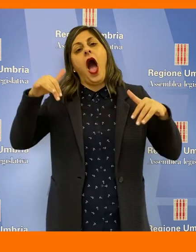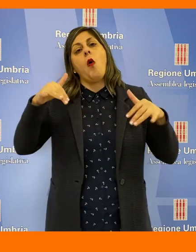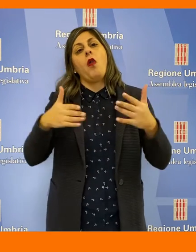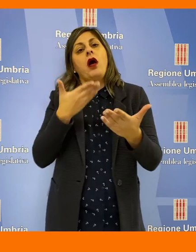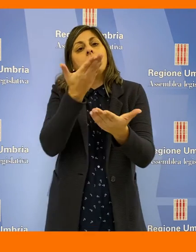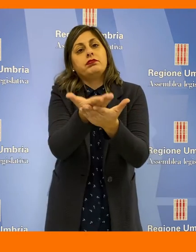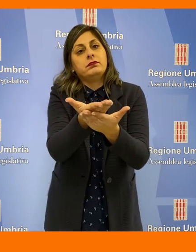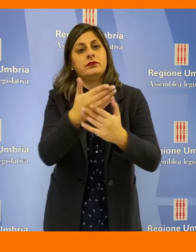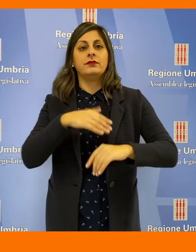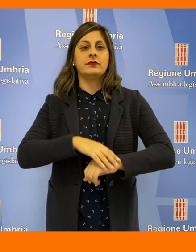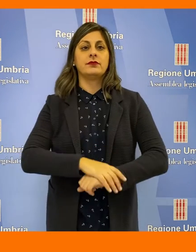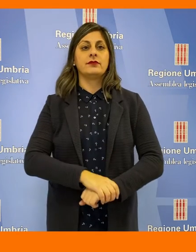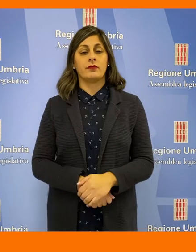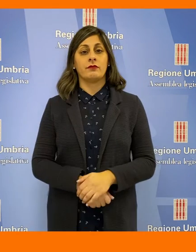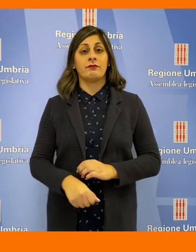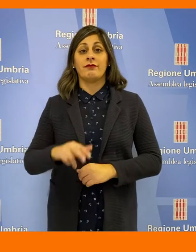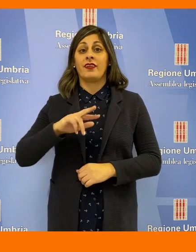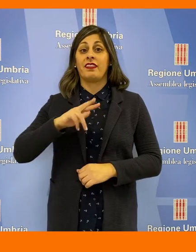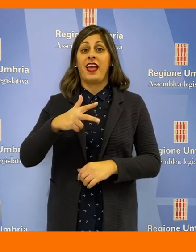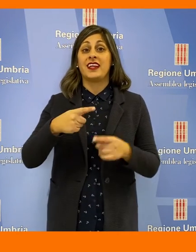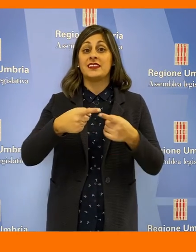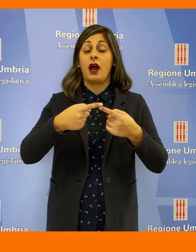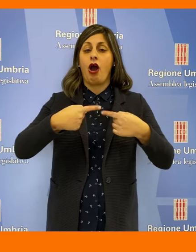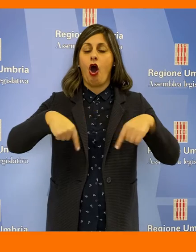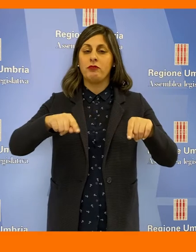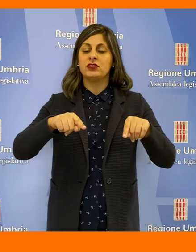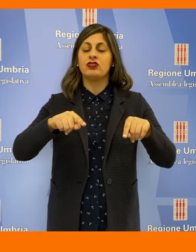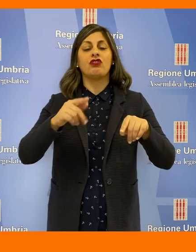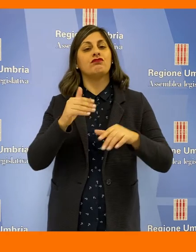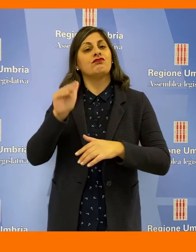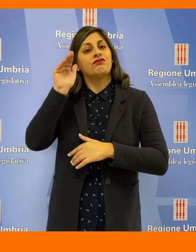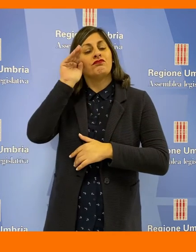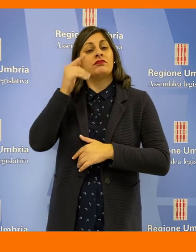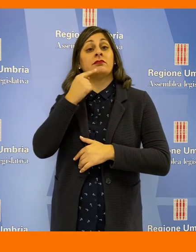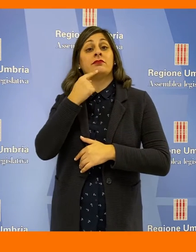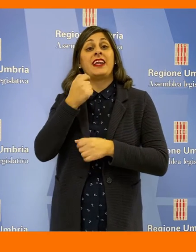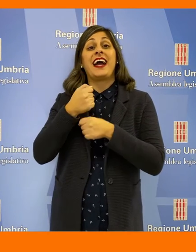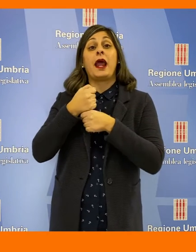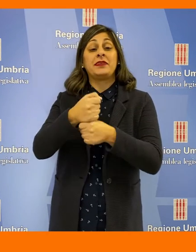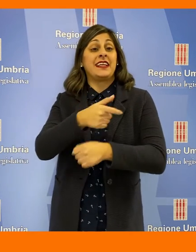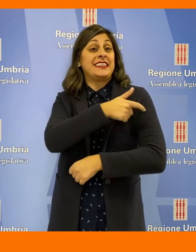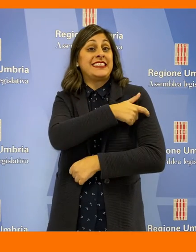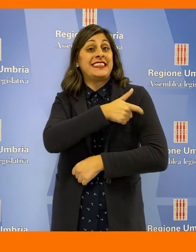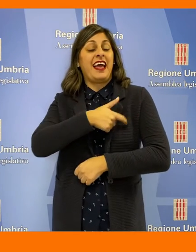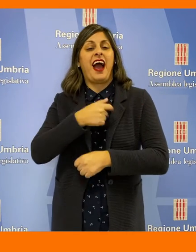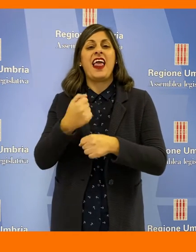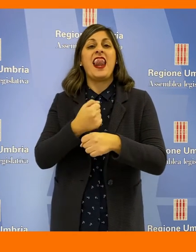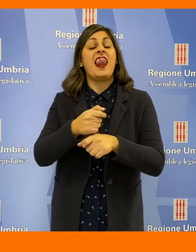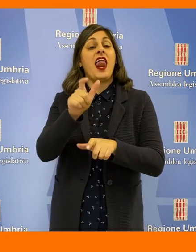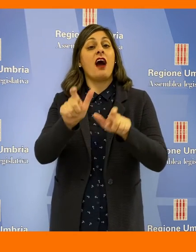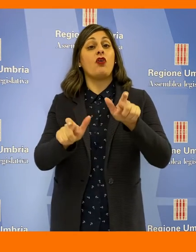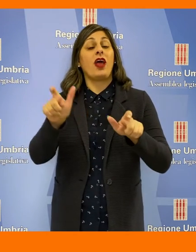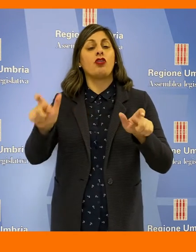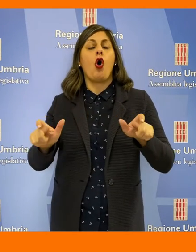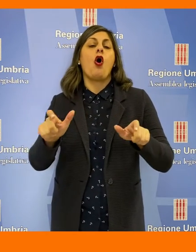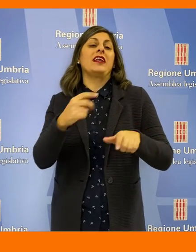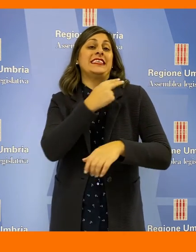aula. La terza commissione ha ascoltato i rappresentanti sindacali dei lavoratori della sanità